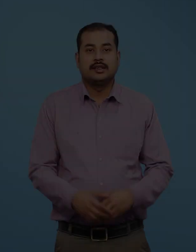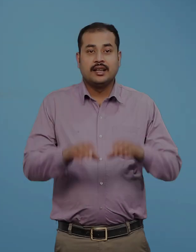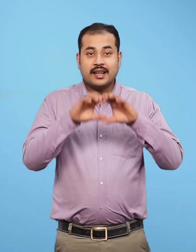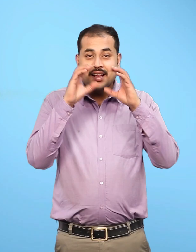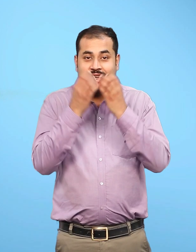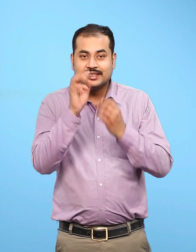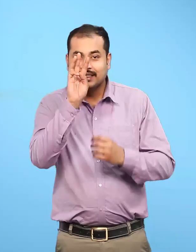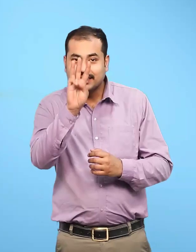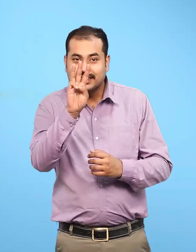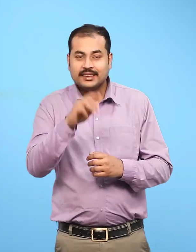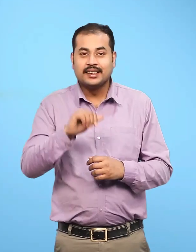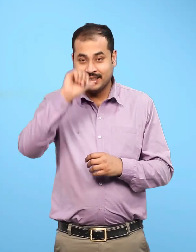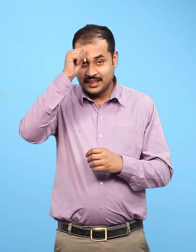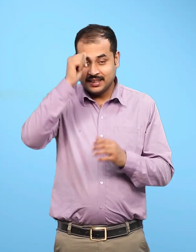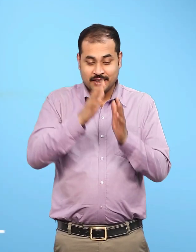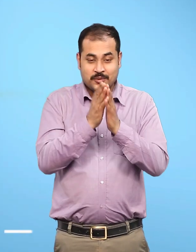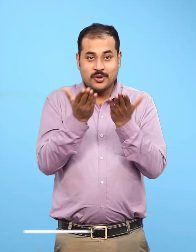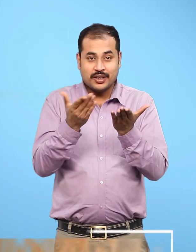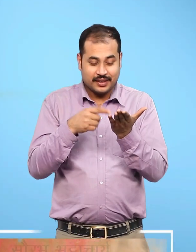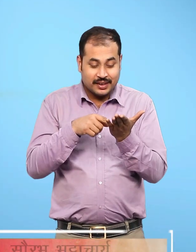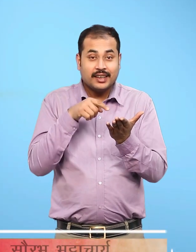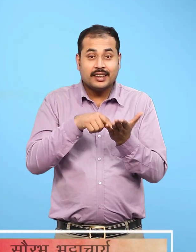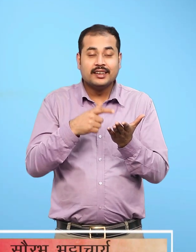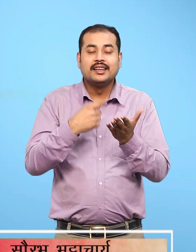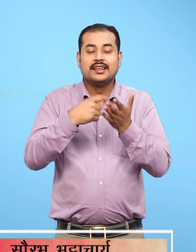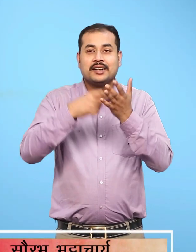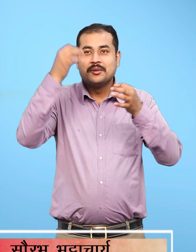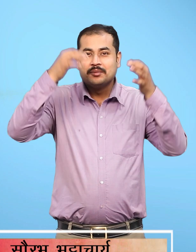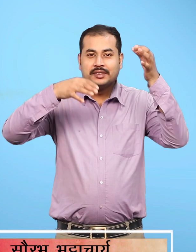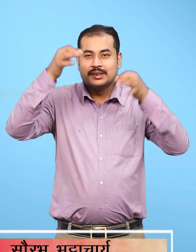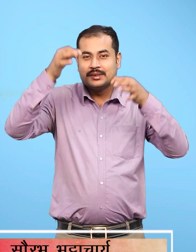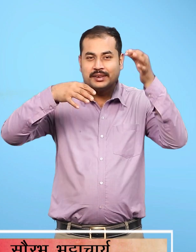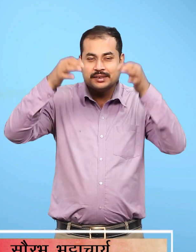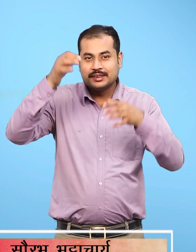कक्षा तीन की हिंदी की पाठे पुस्तक रिमजिम भाग तीन में संकलिद